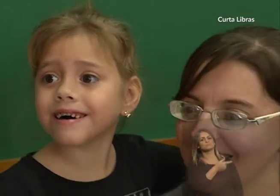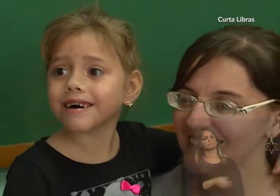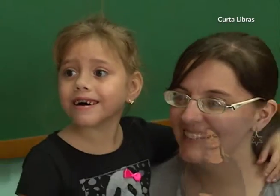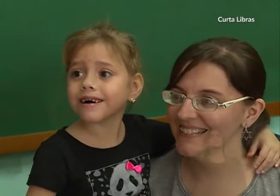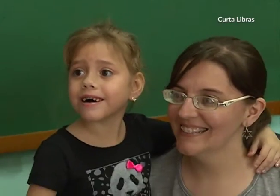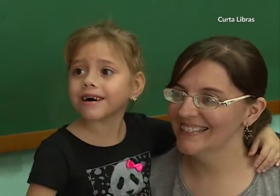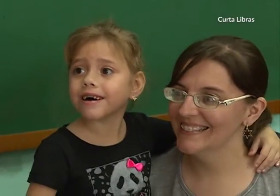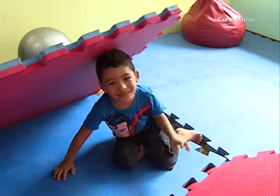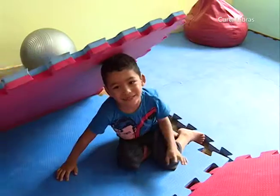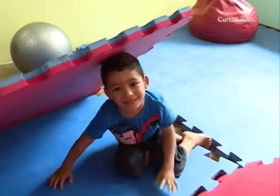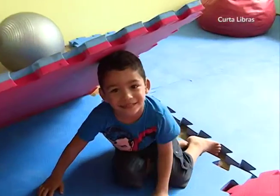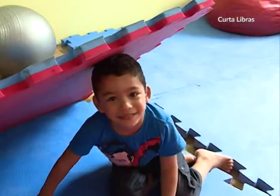interessante.